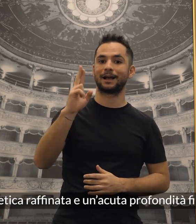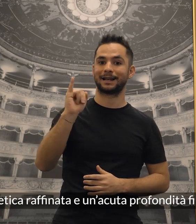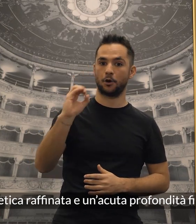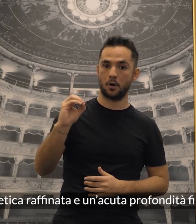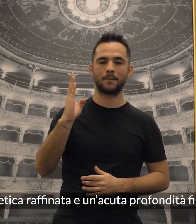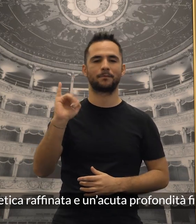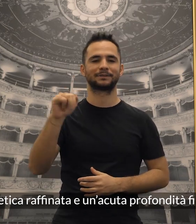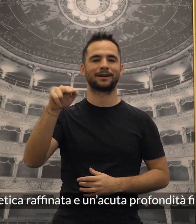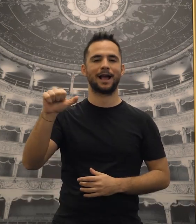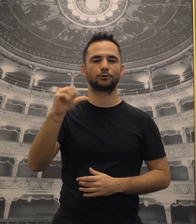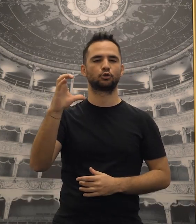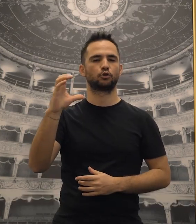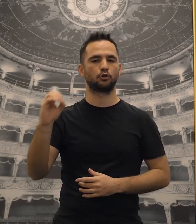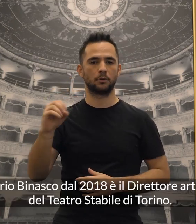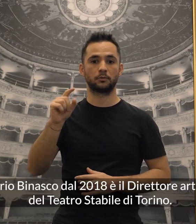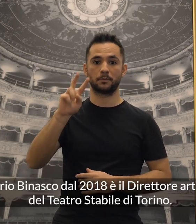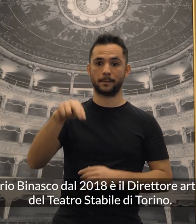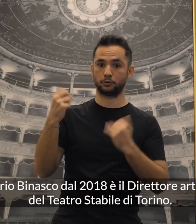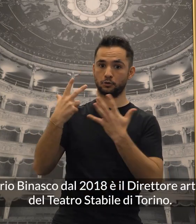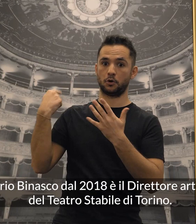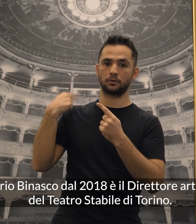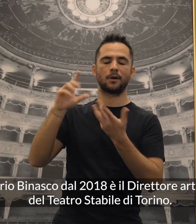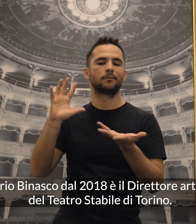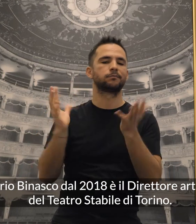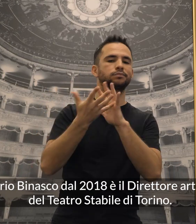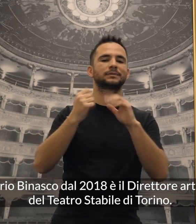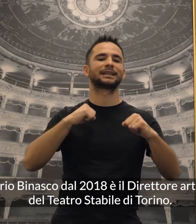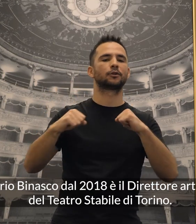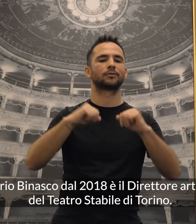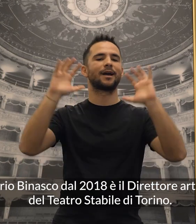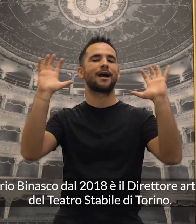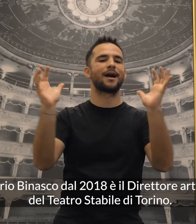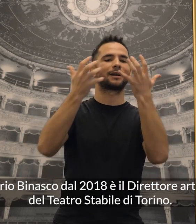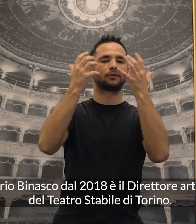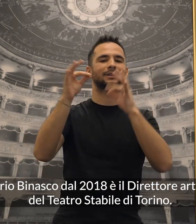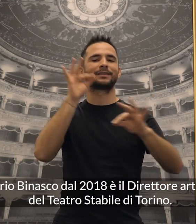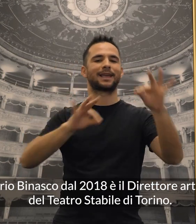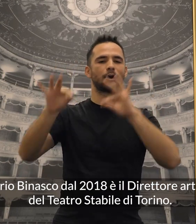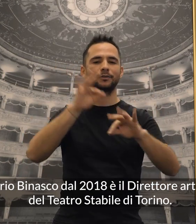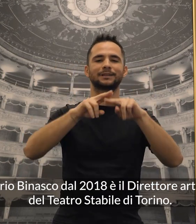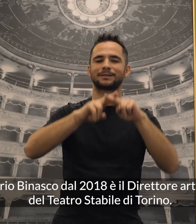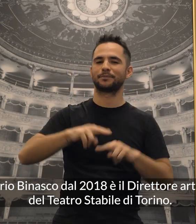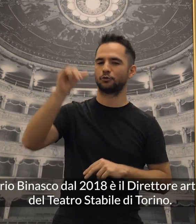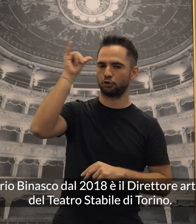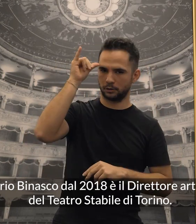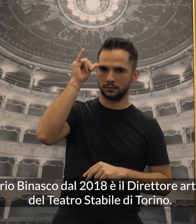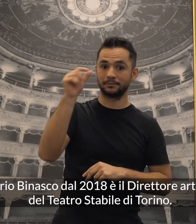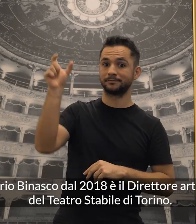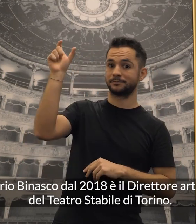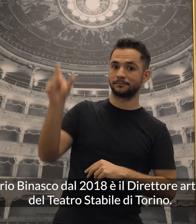filosofica. Valerio Binasco dal 2018 è il direttore artistico del Teatro Stabile di